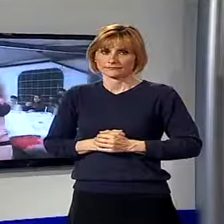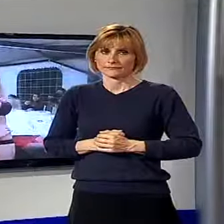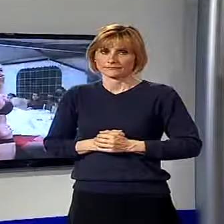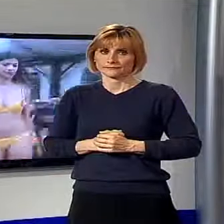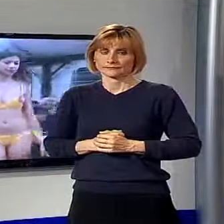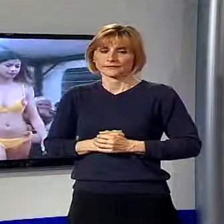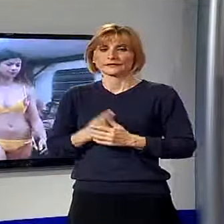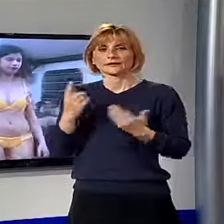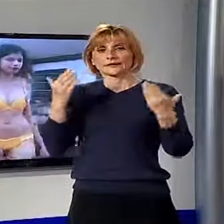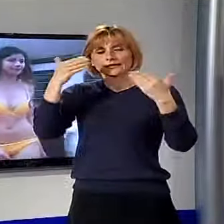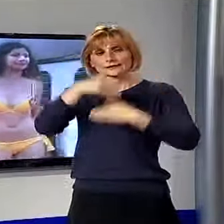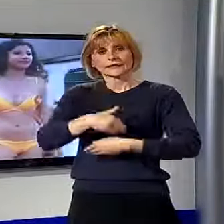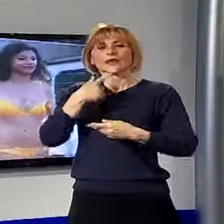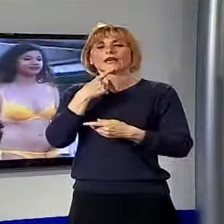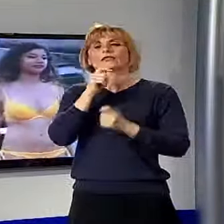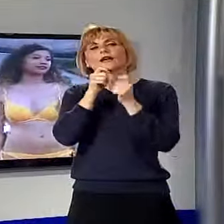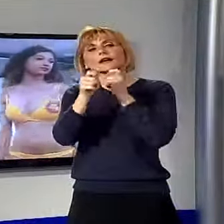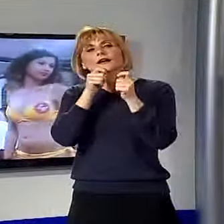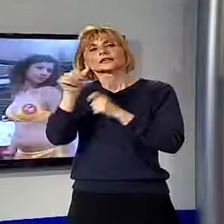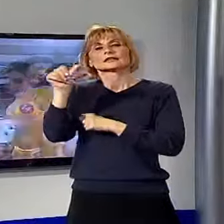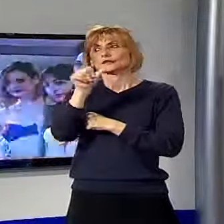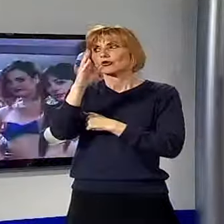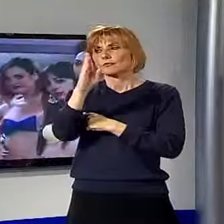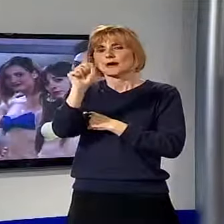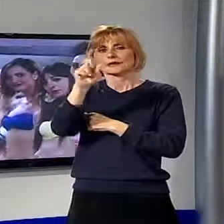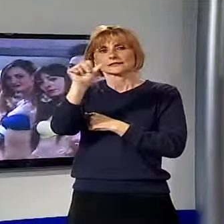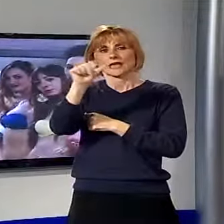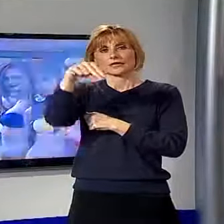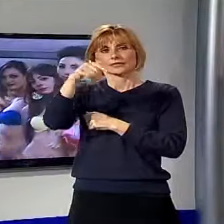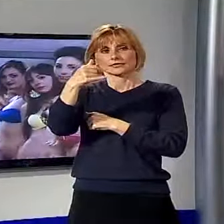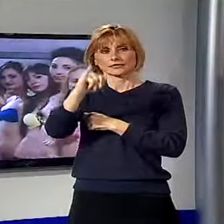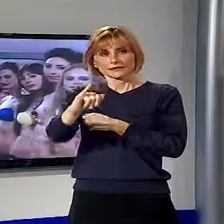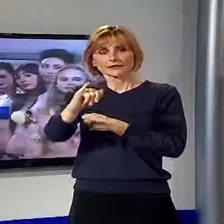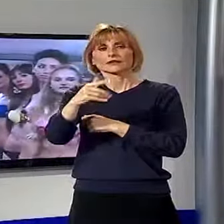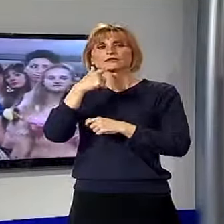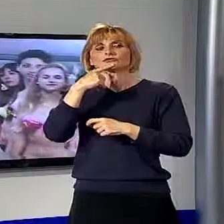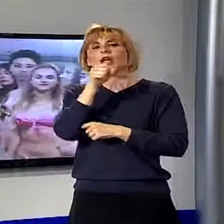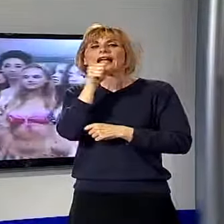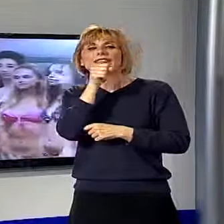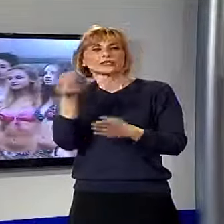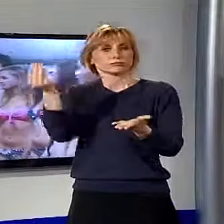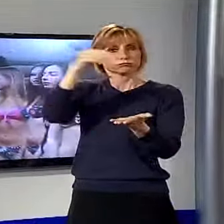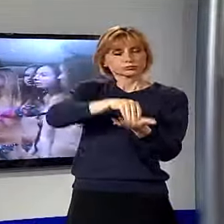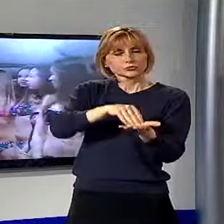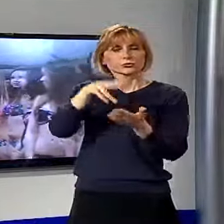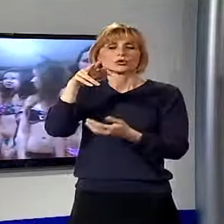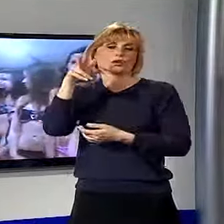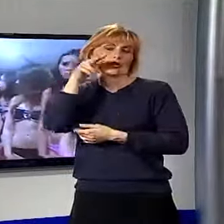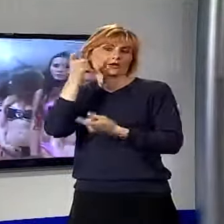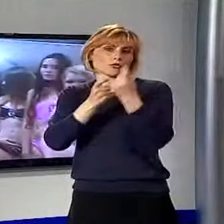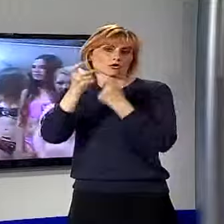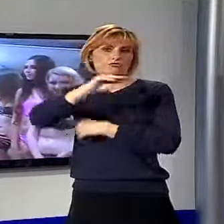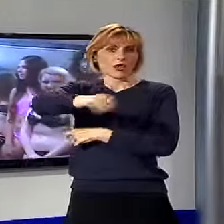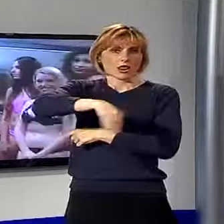La serata, condotta da Simone Barzanti, è stata animata dalla voce di Anna Re Perziano, una bravissima cantante lucchese di origine